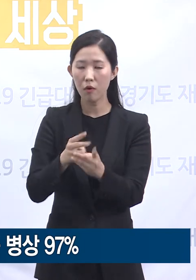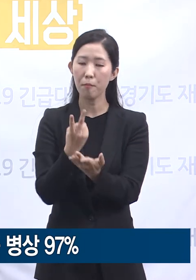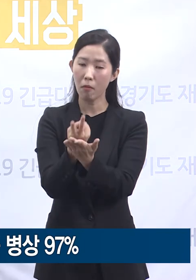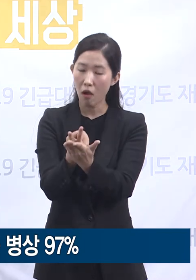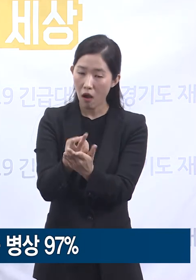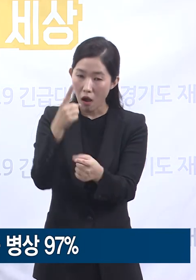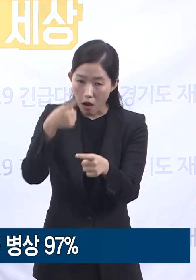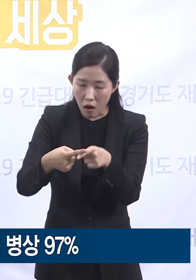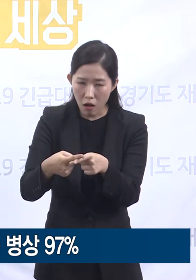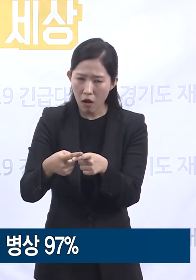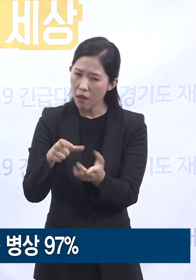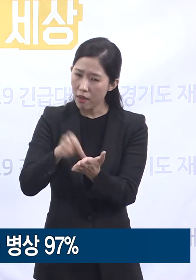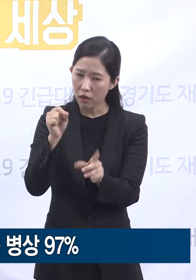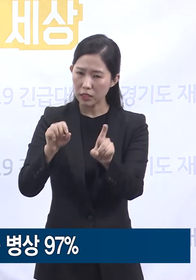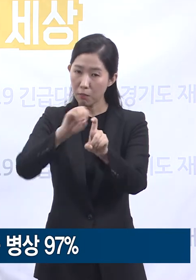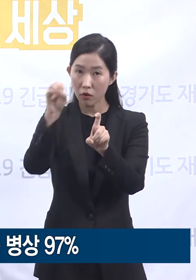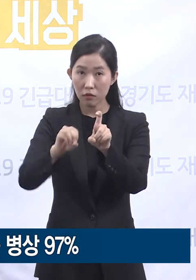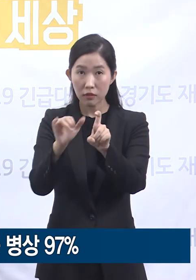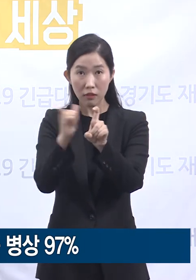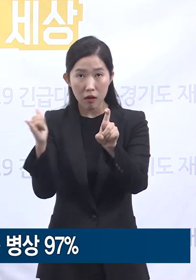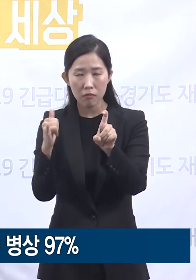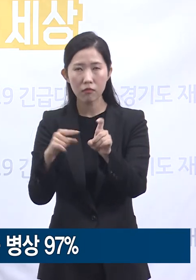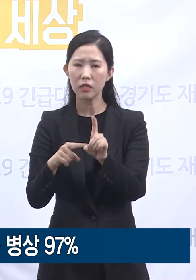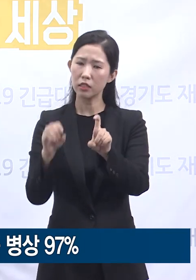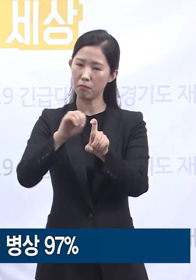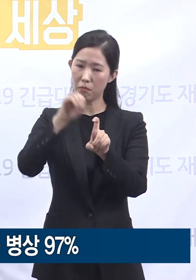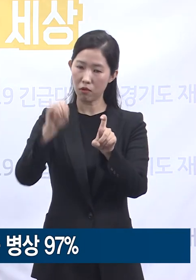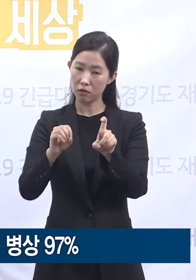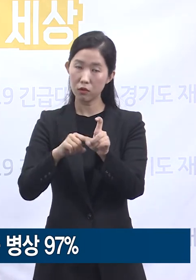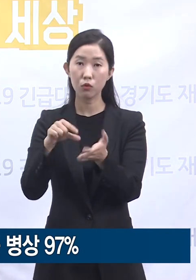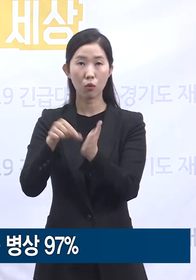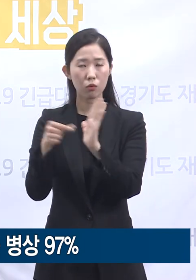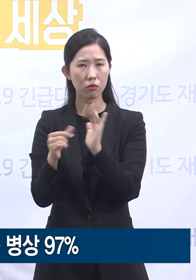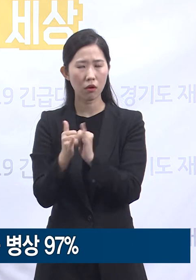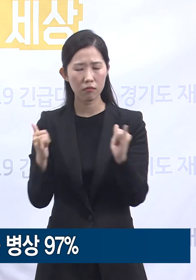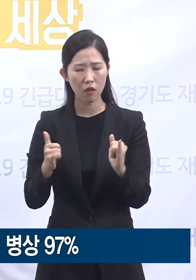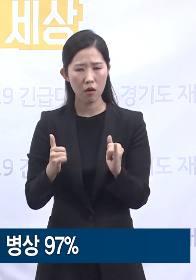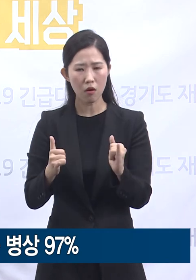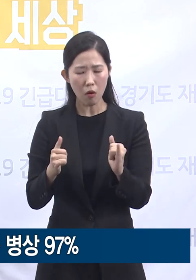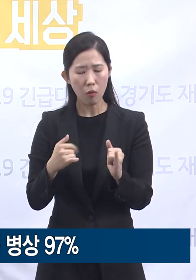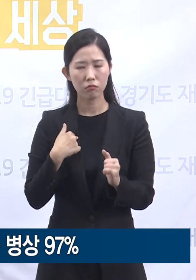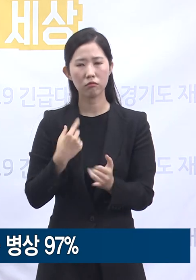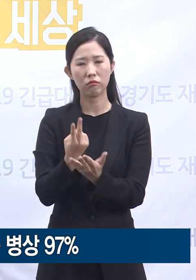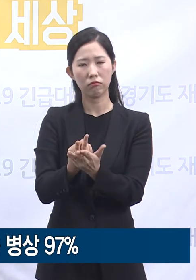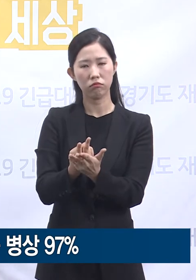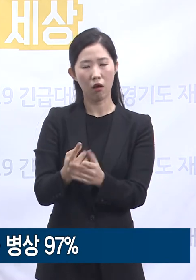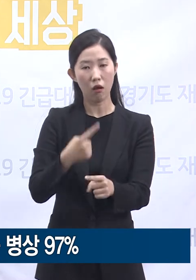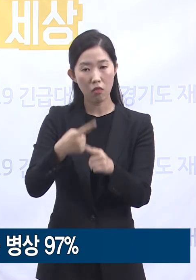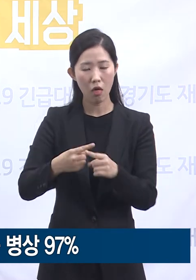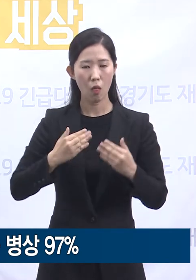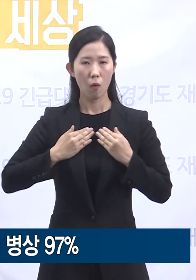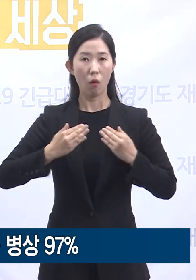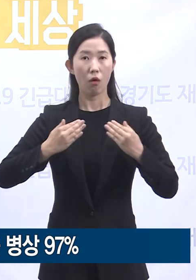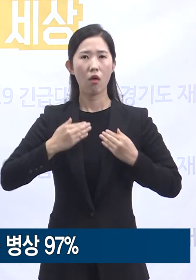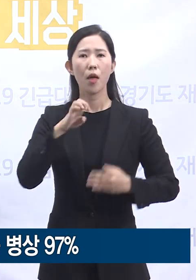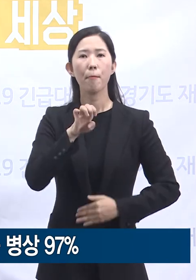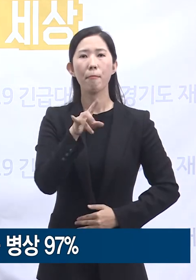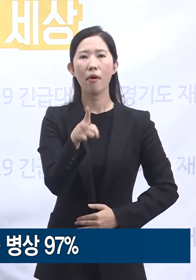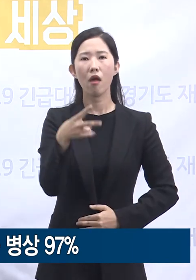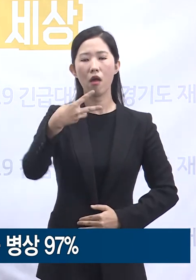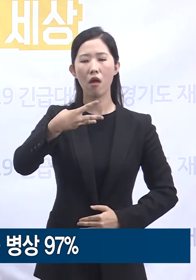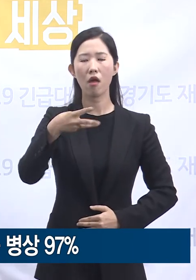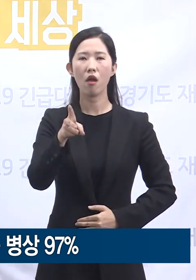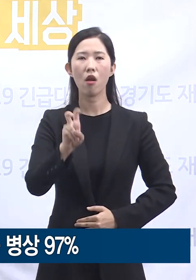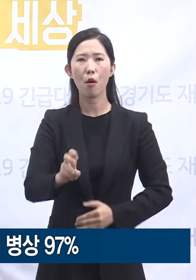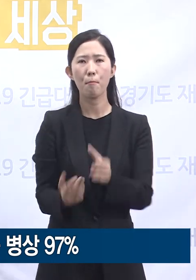병원으로 이송되고 있습니다. 이는 우리에게 아주 중요한 메시지를 전달합니다. 위기